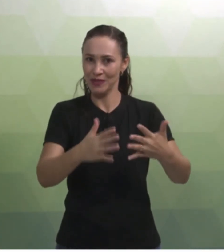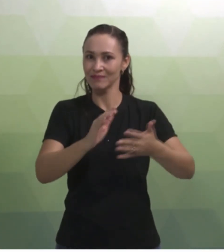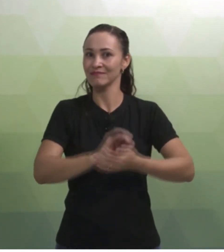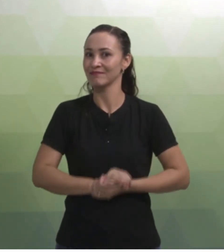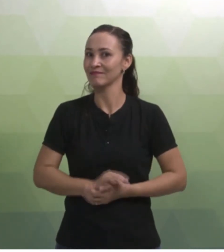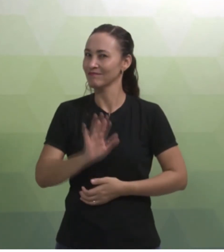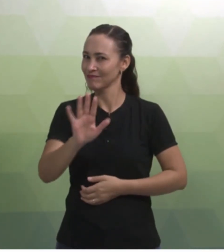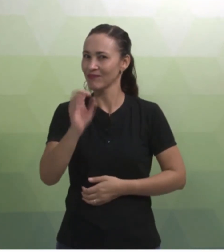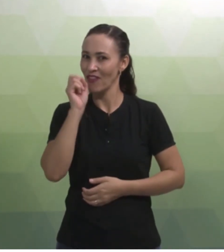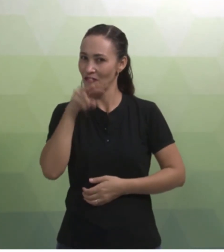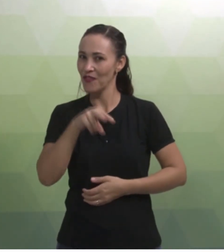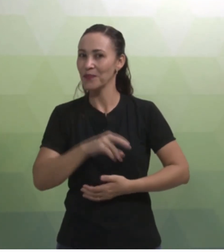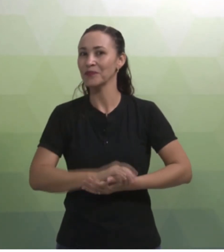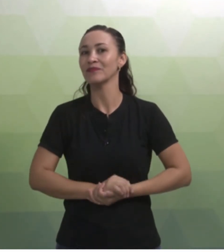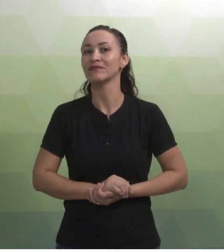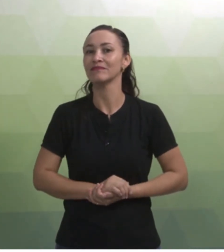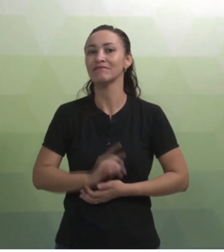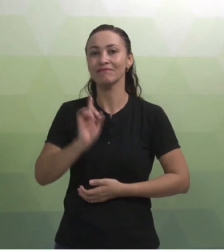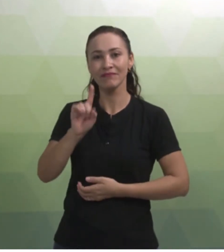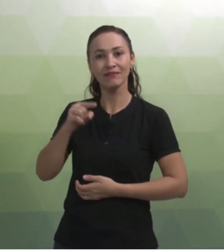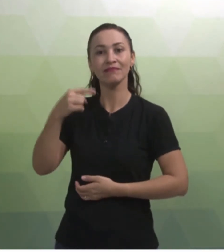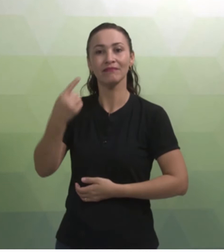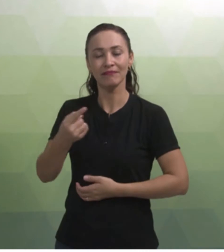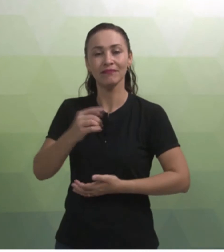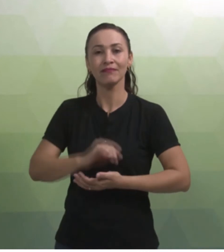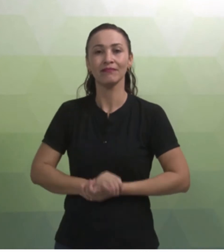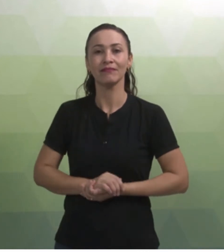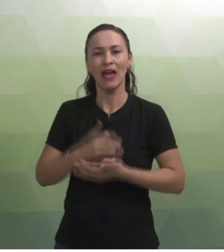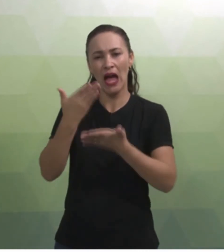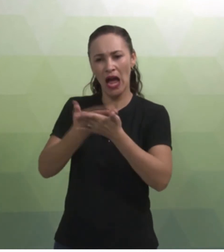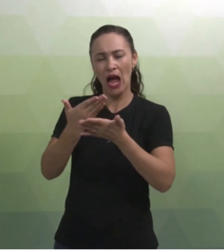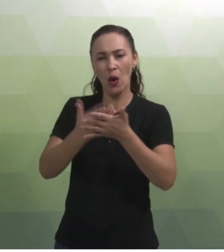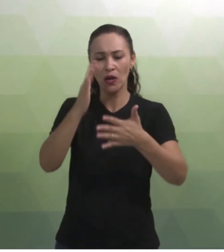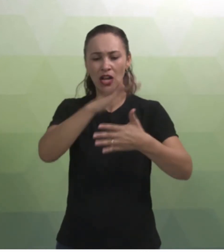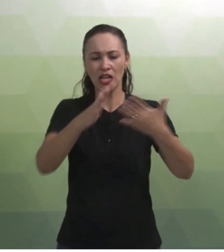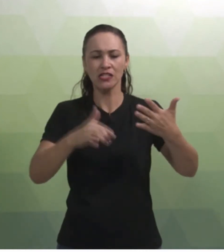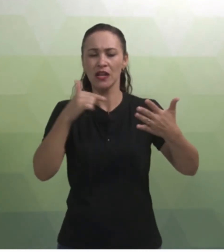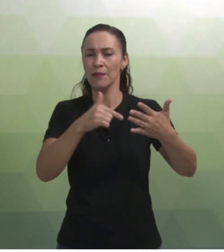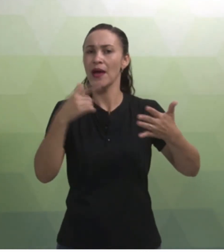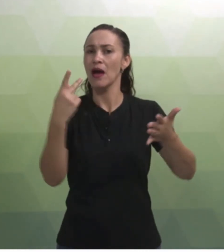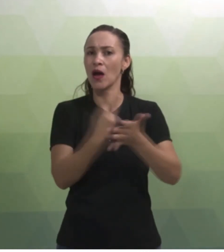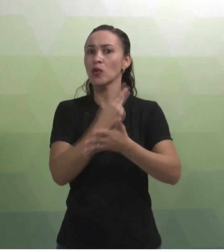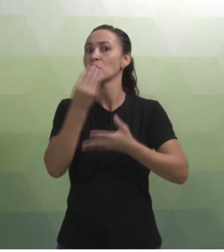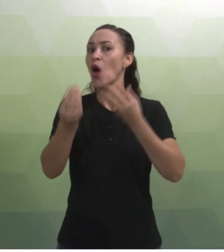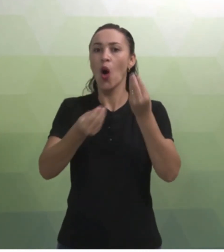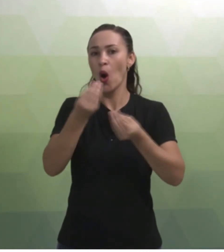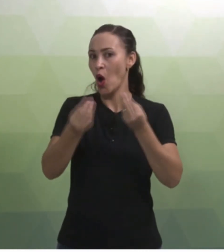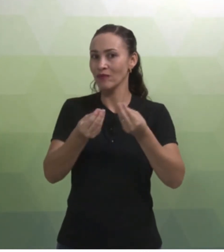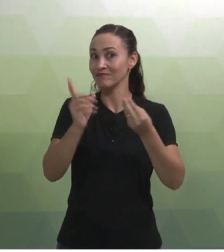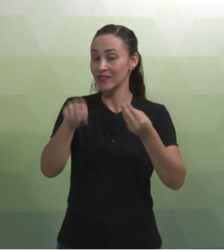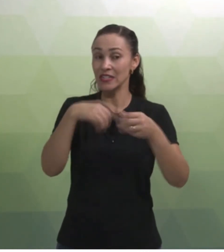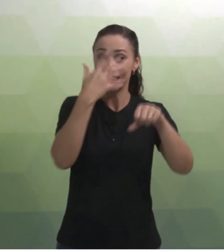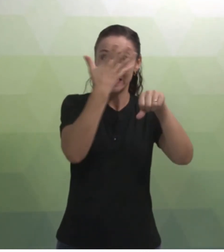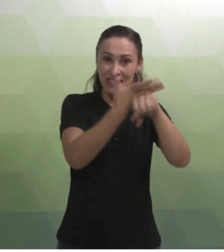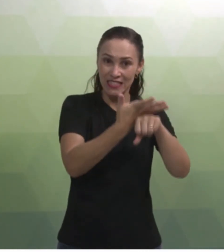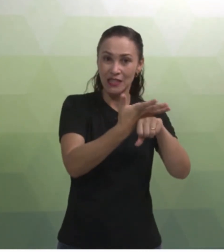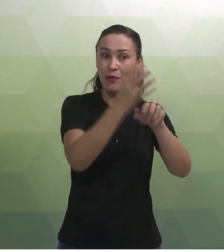Vamos ver a seguir. Bom, essas aulas de Libras podem acontecer como disciplina curricular